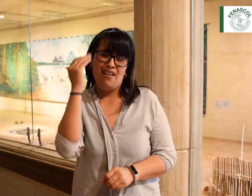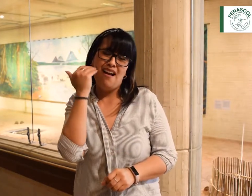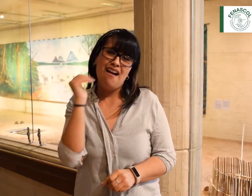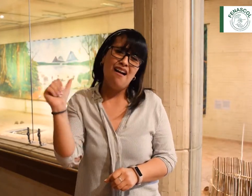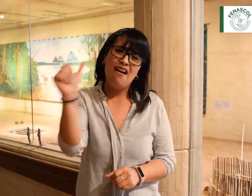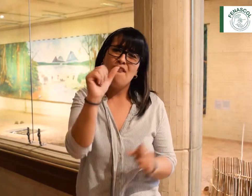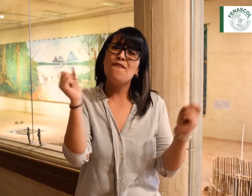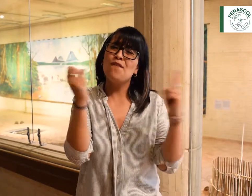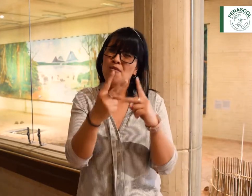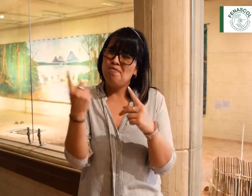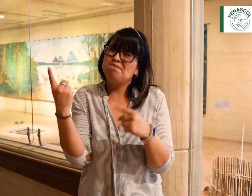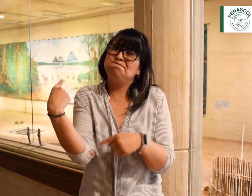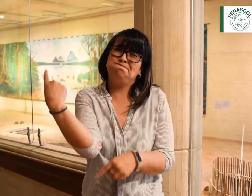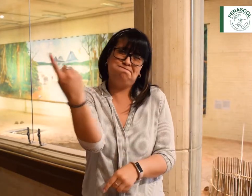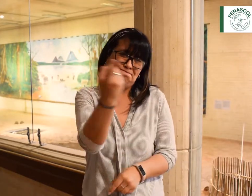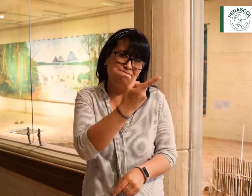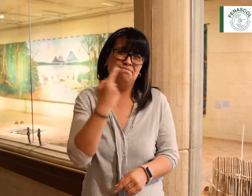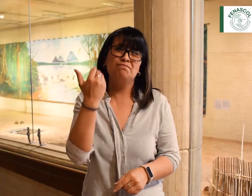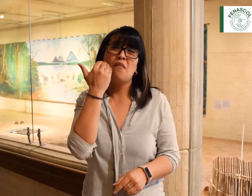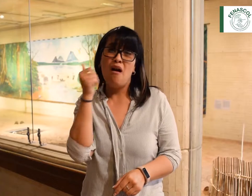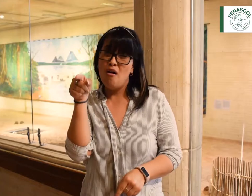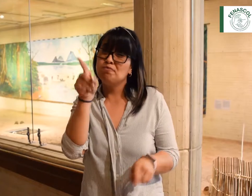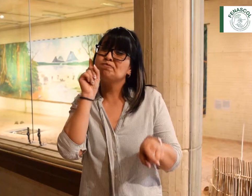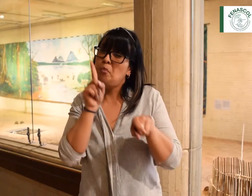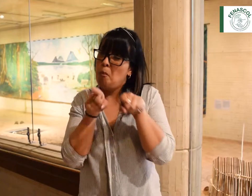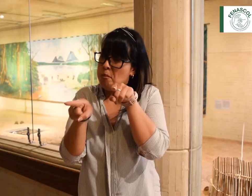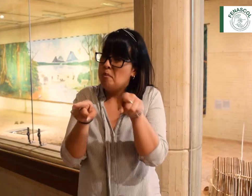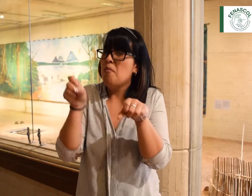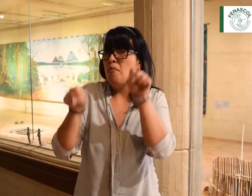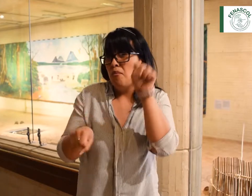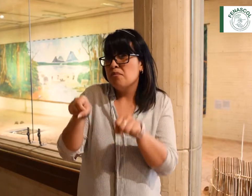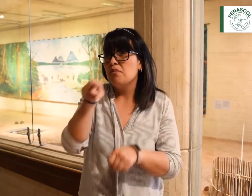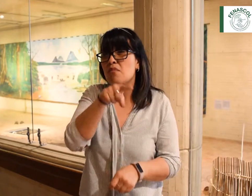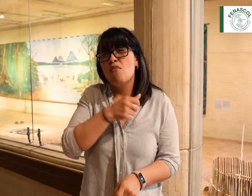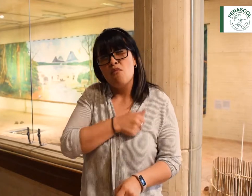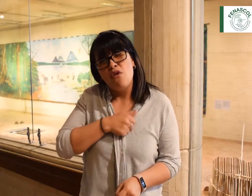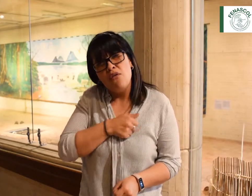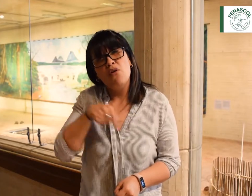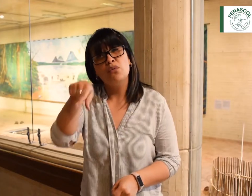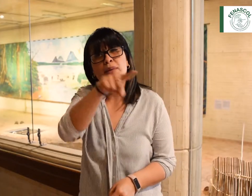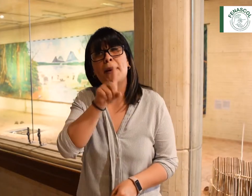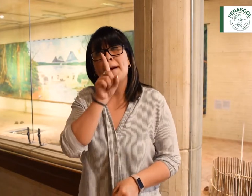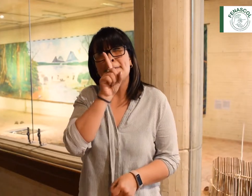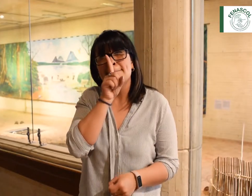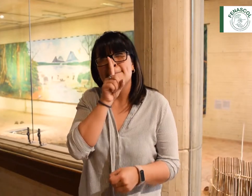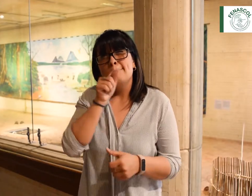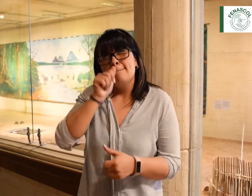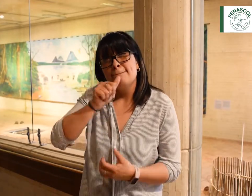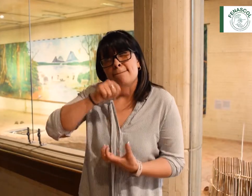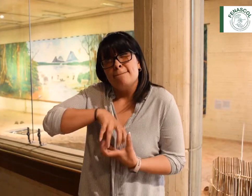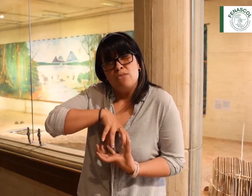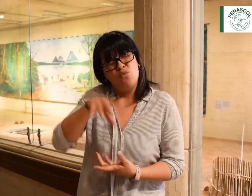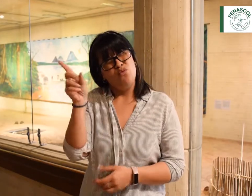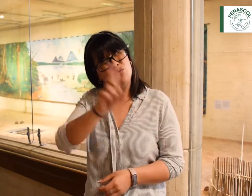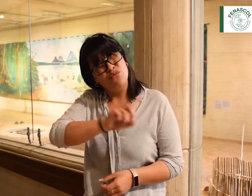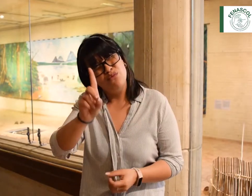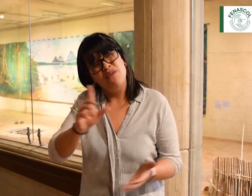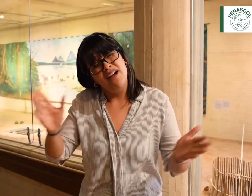aquellas mujeres sordas que son víctimas de violencia. Por favor, no se queden calladas. No carguen con eso.